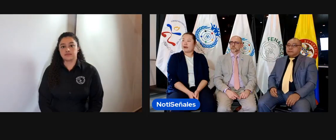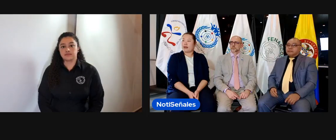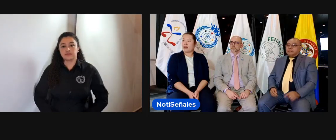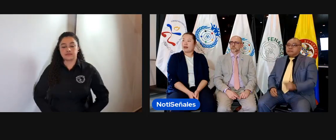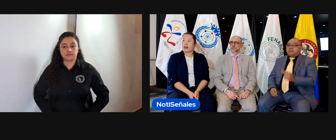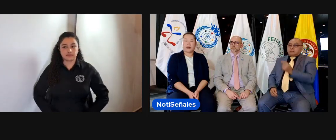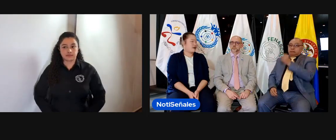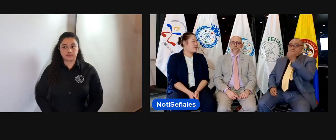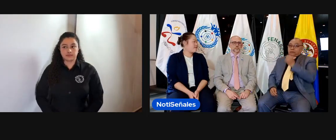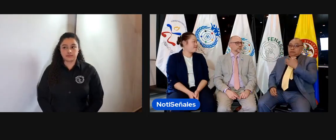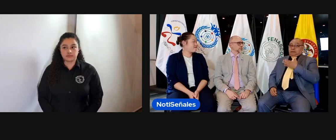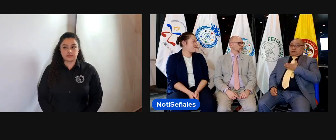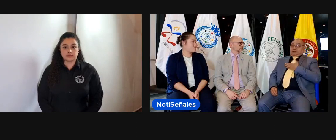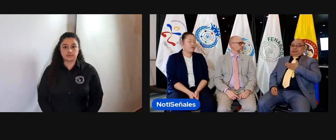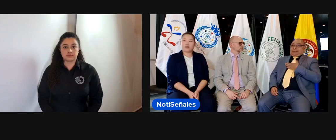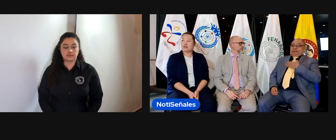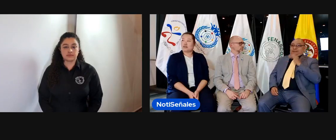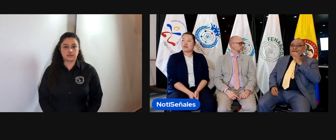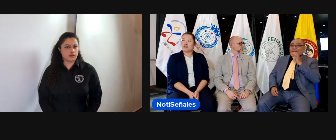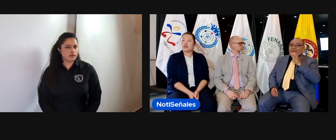con WFD? Bueno.